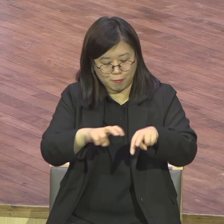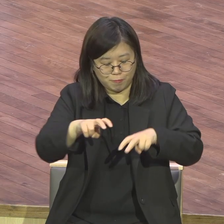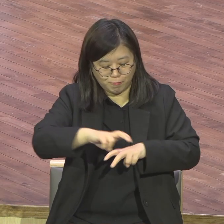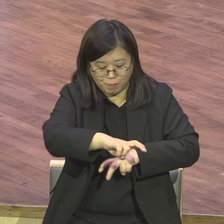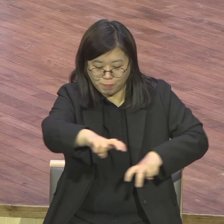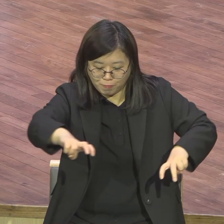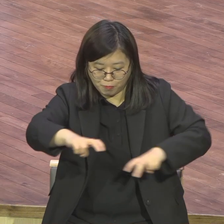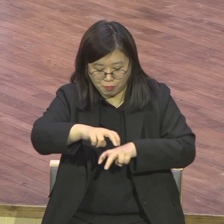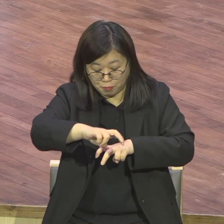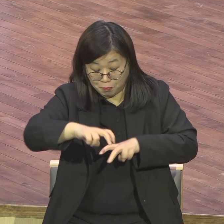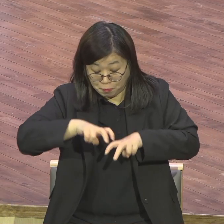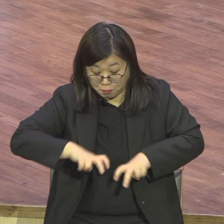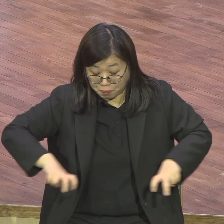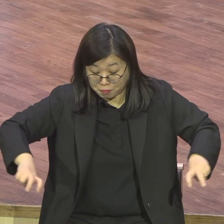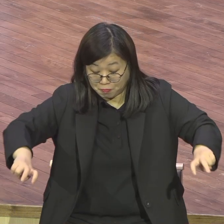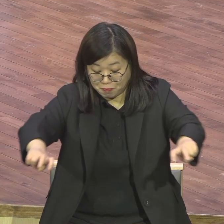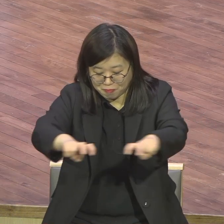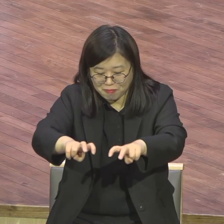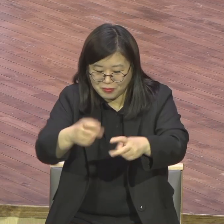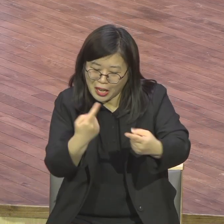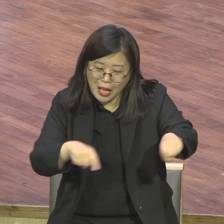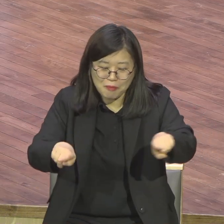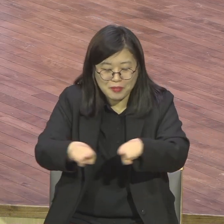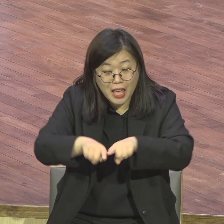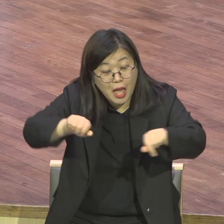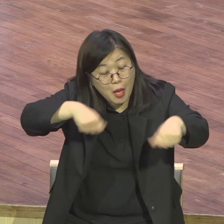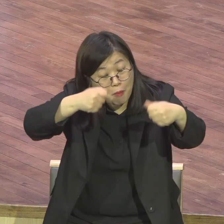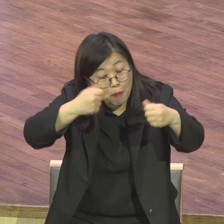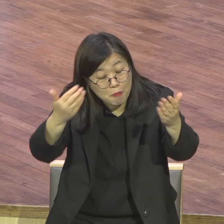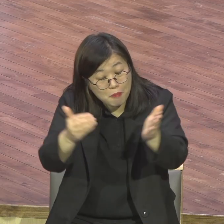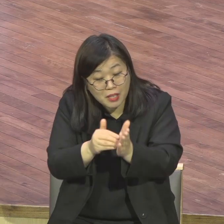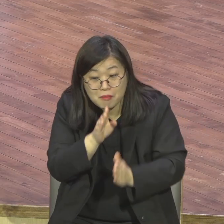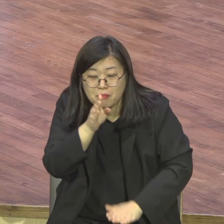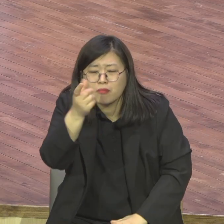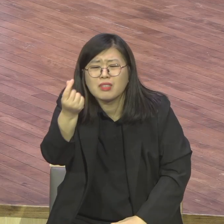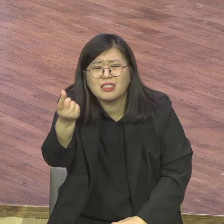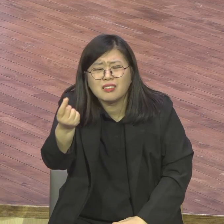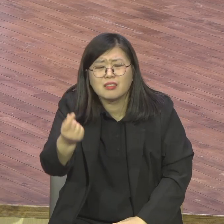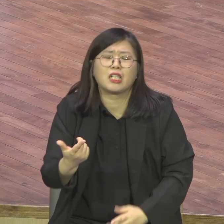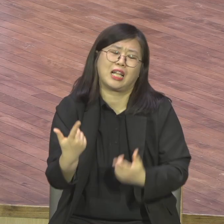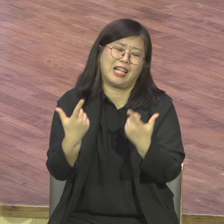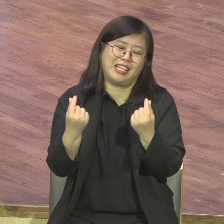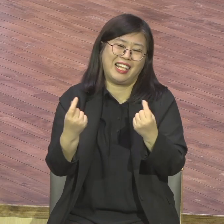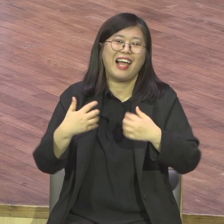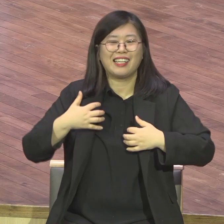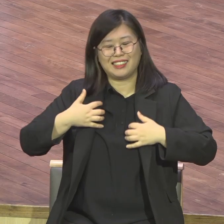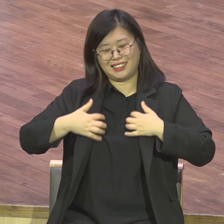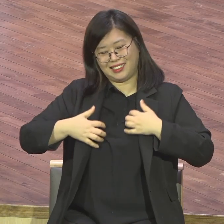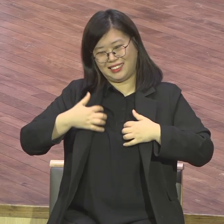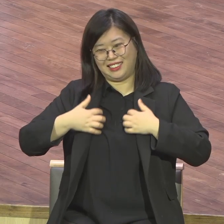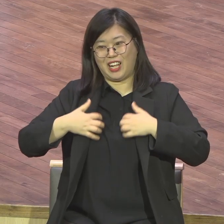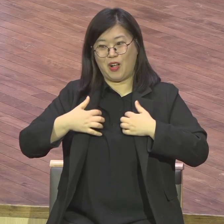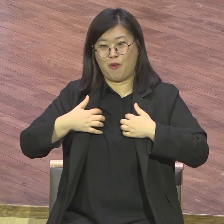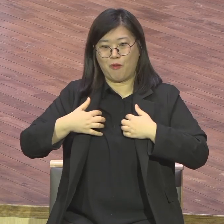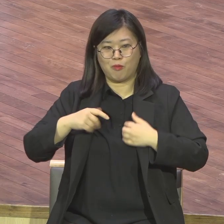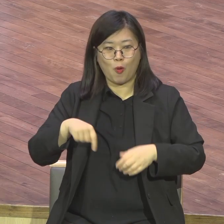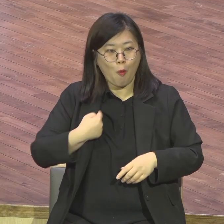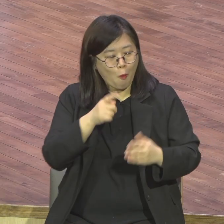즐기는 사람은 분위기를 계속 재밌게 즐겁게 막 만든다고. 메이크. 그러니까. 그 사람만 가면 막